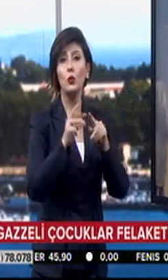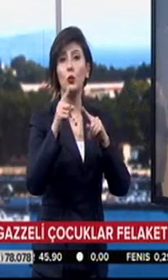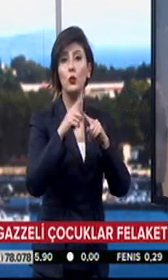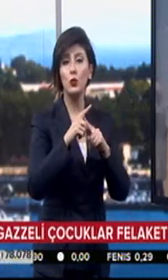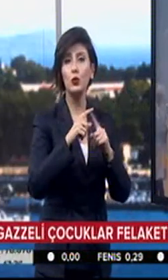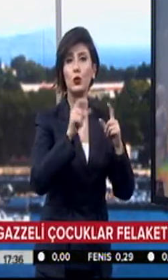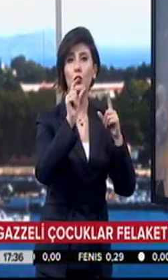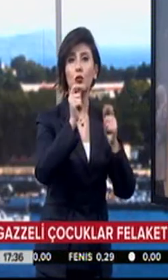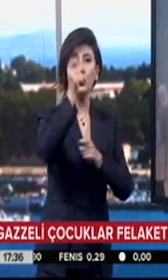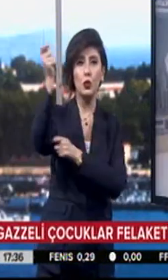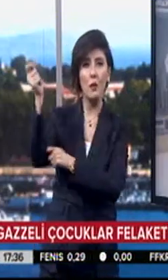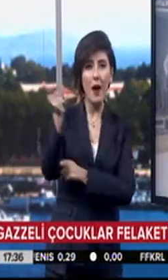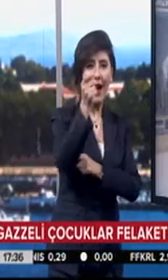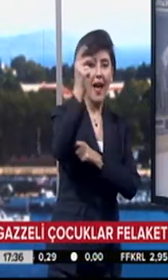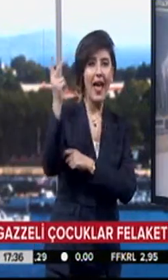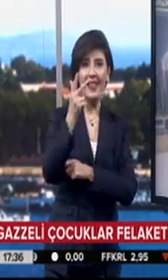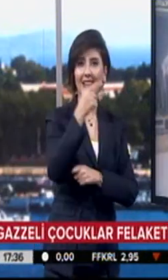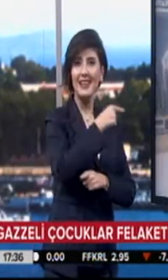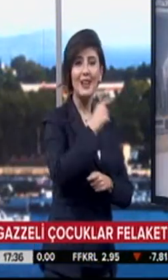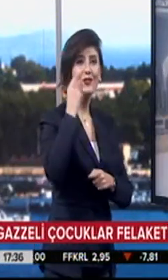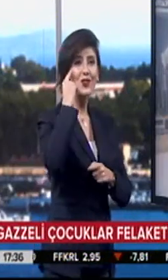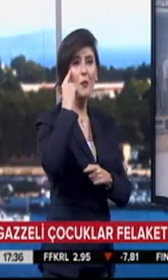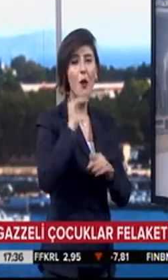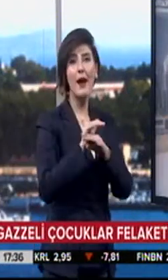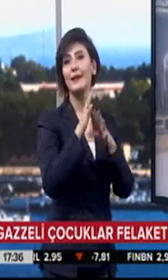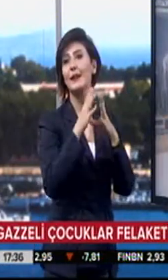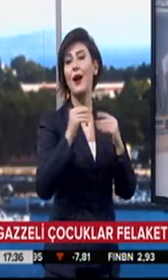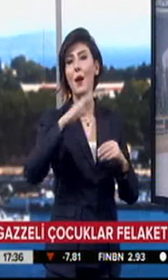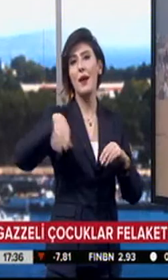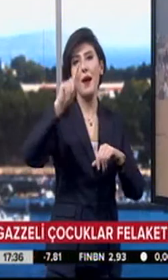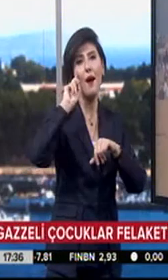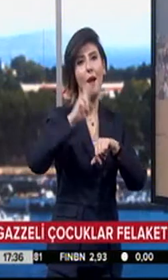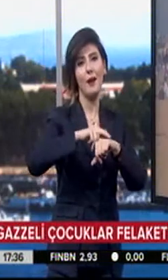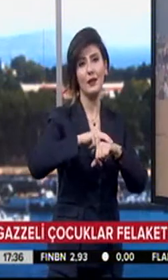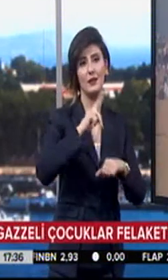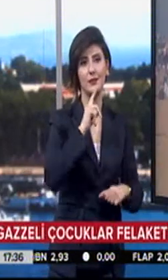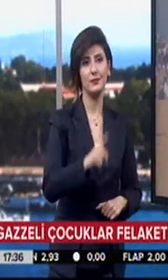uçurtmaları etkinliğinde Japonya'da hayatını kaybedenler anıldı.